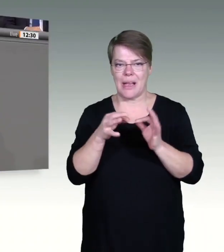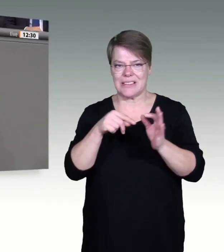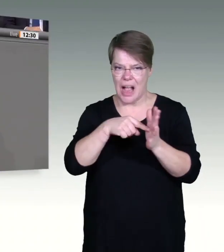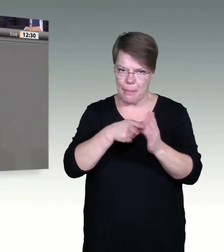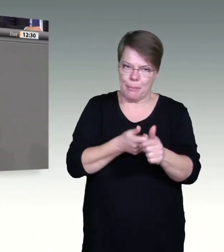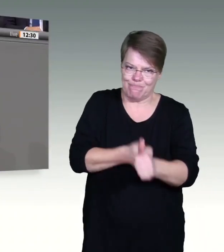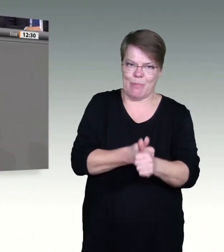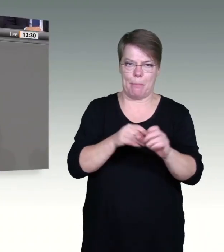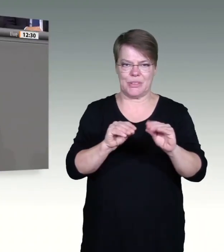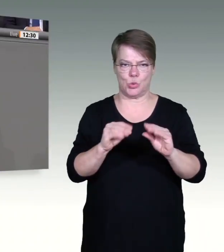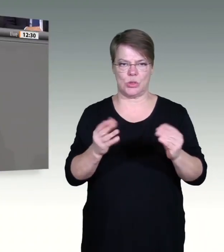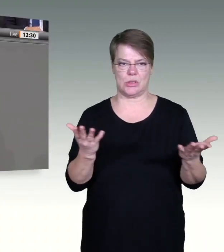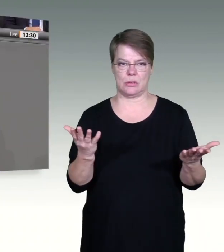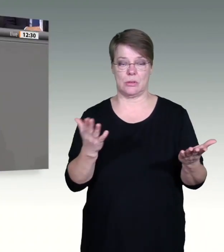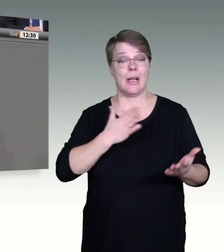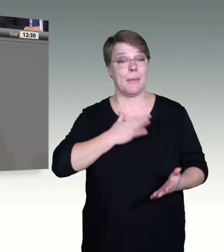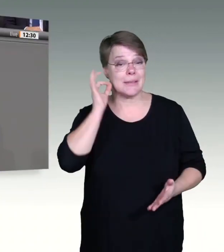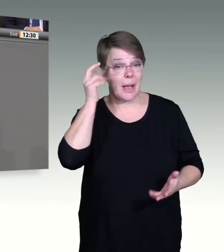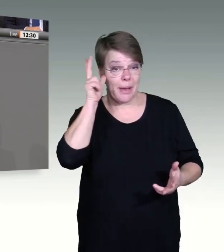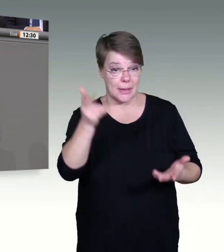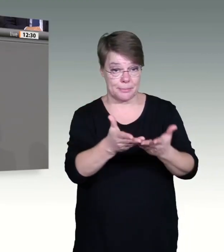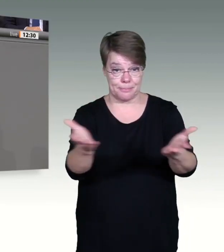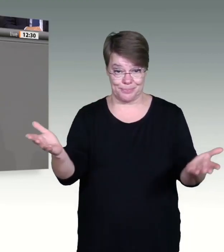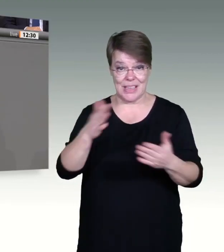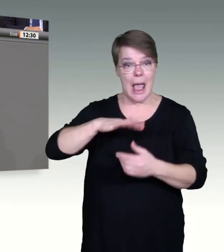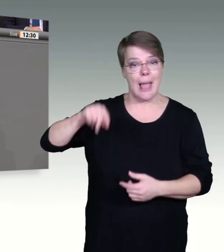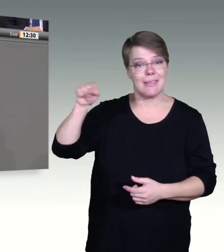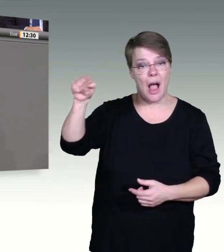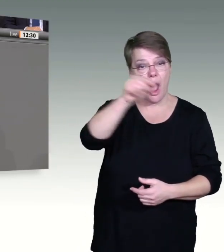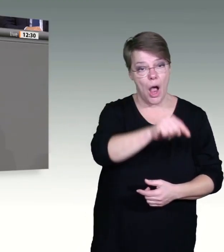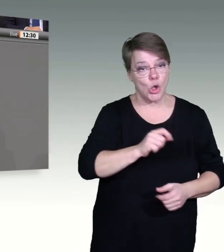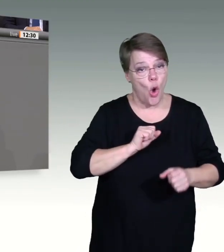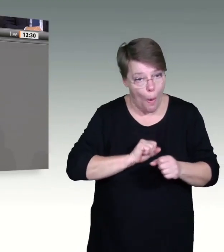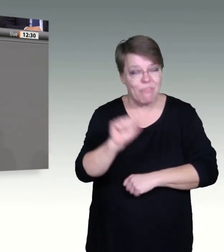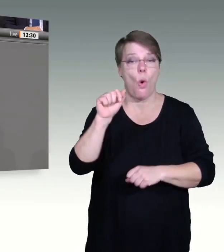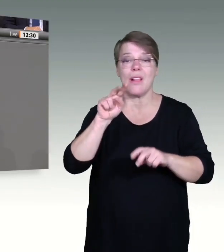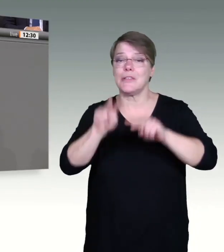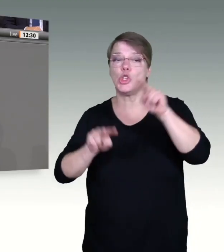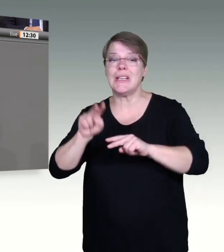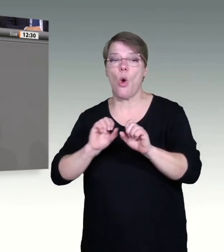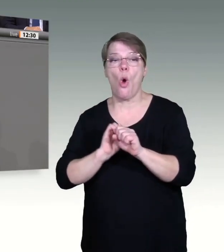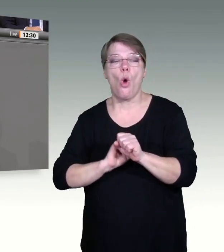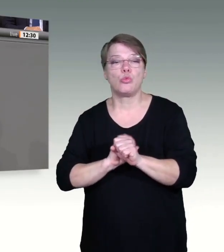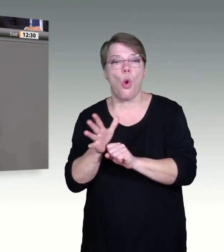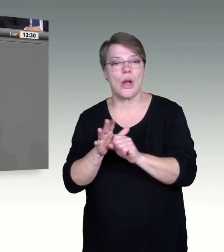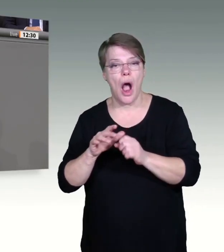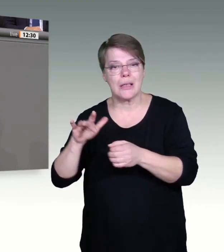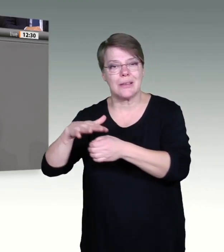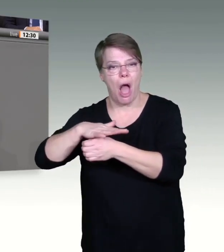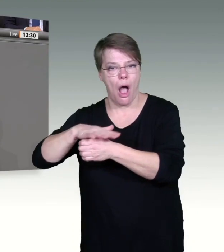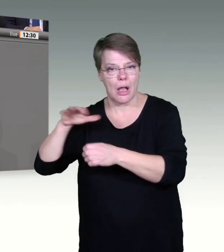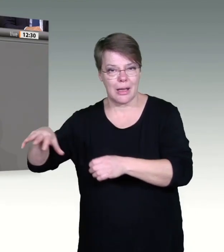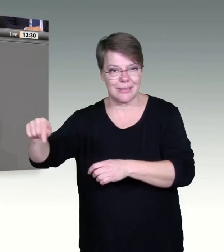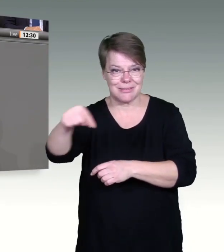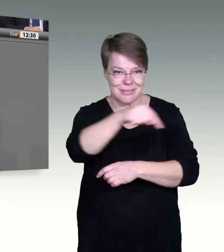Länder ausdrücklichere Regelungen haben wollen, dann unterstützen wir das natürlich und setzen das um. Und zwar in einem, und das ist uns besonders wichtig, in